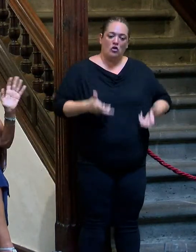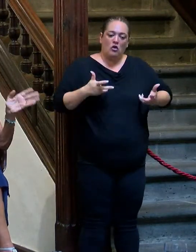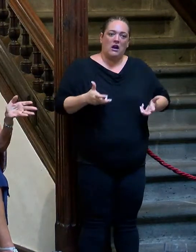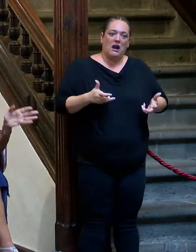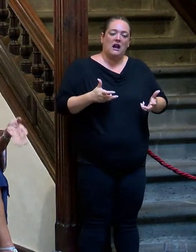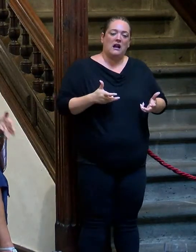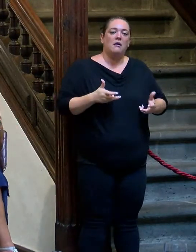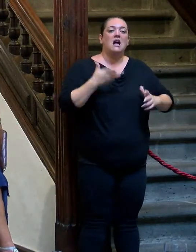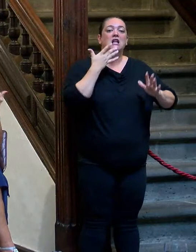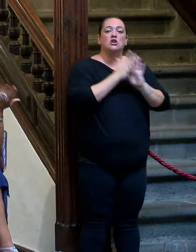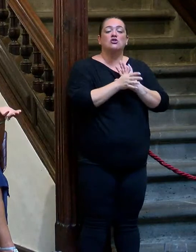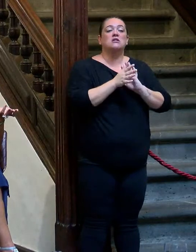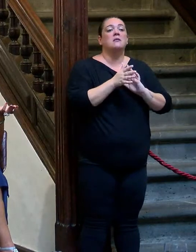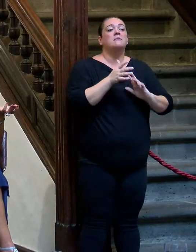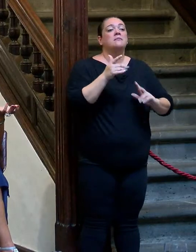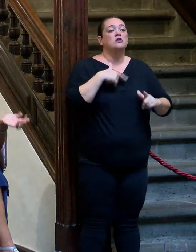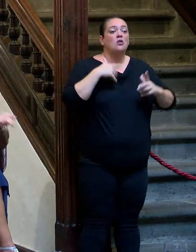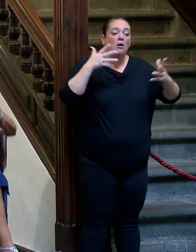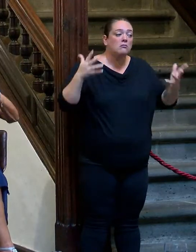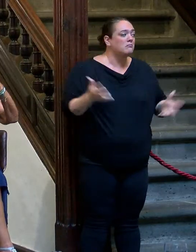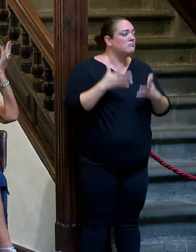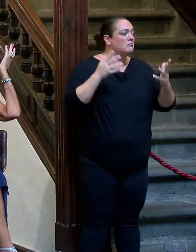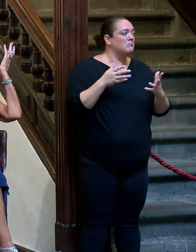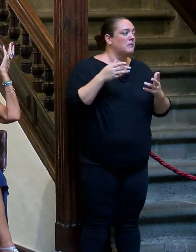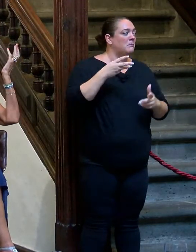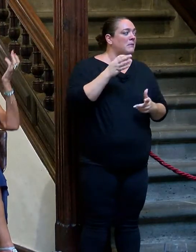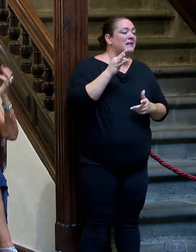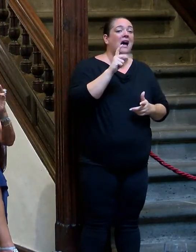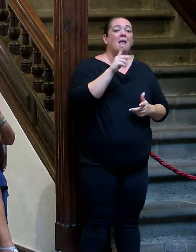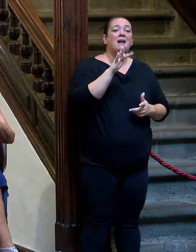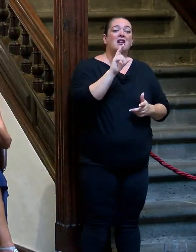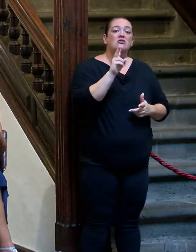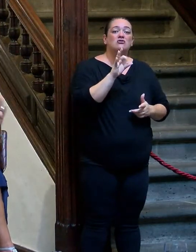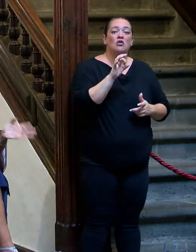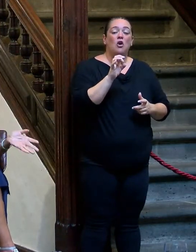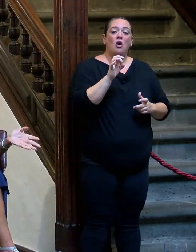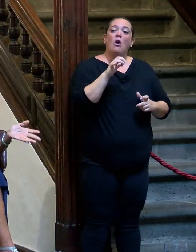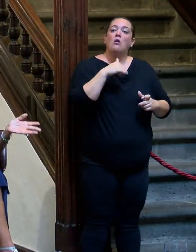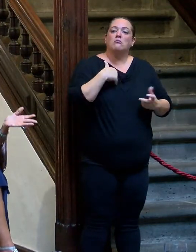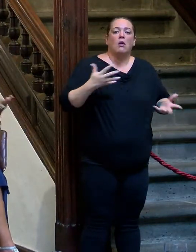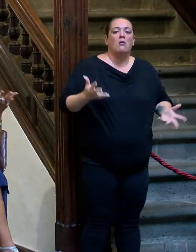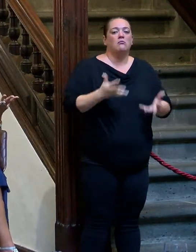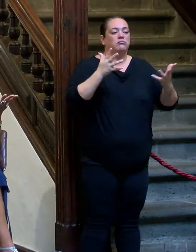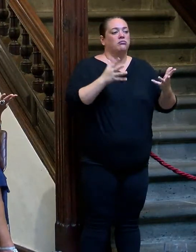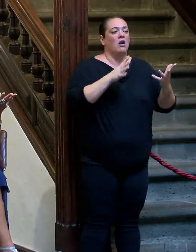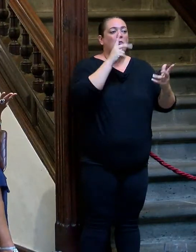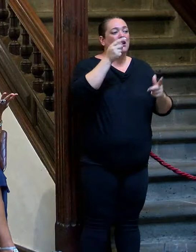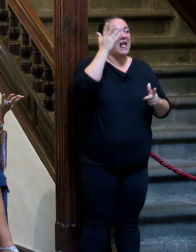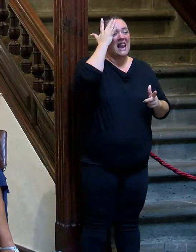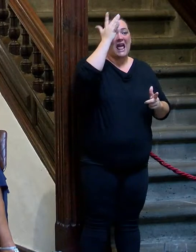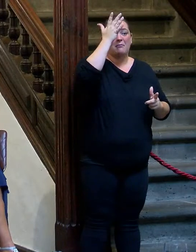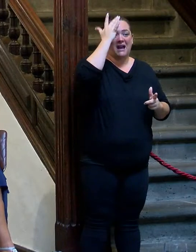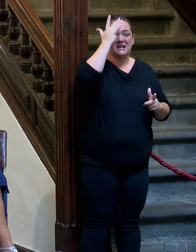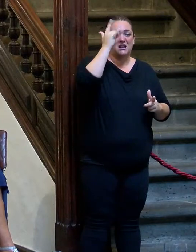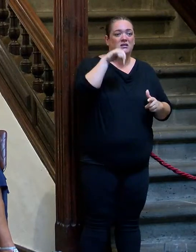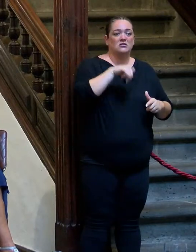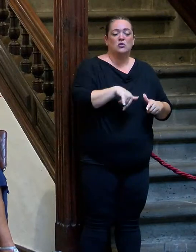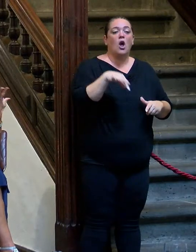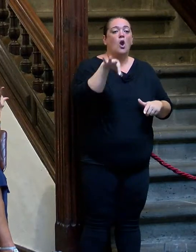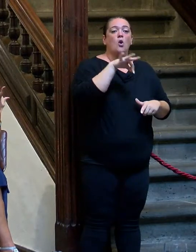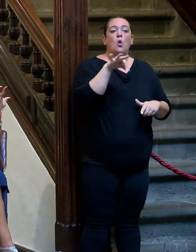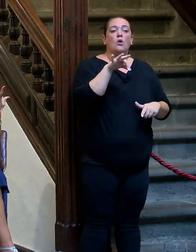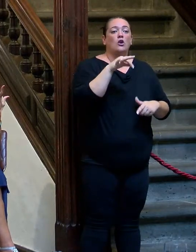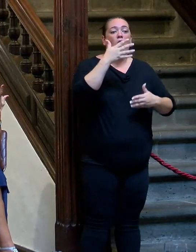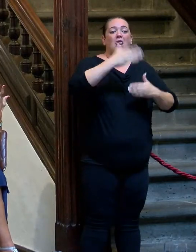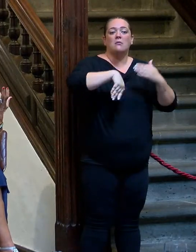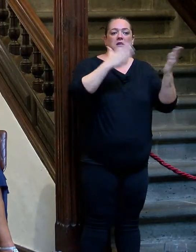Entonces, el metaverso, yo fui precursora del metaverso sin gafas y sin nada, porque no hay mayor metaverso que la imaginación. La imaginación es lo único que no